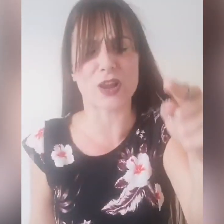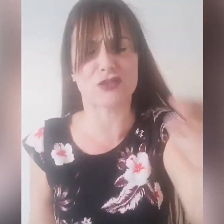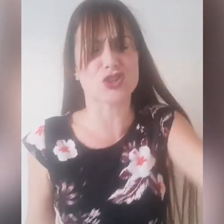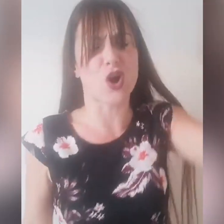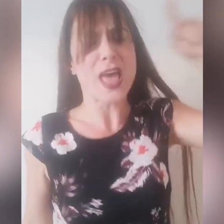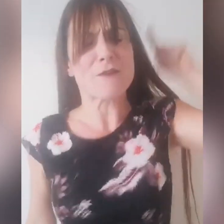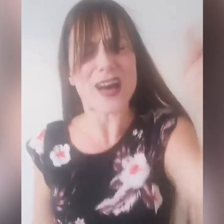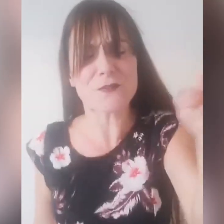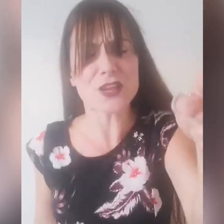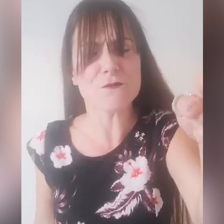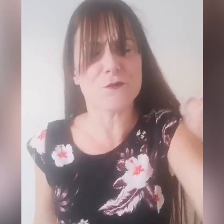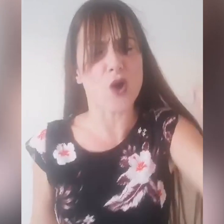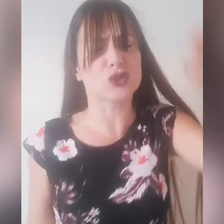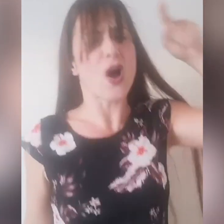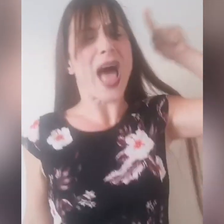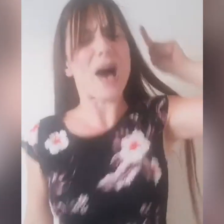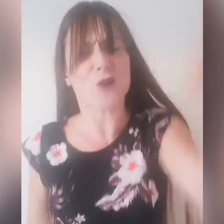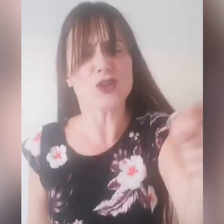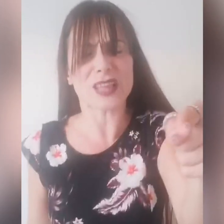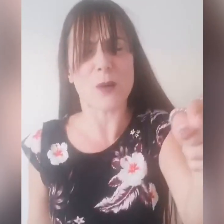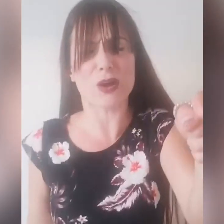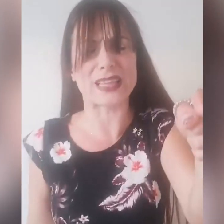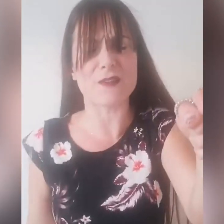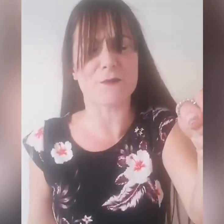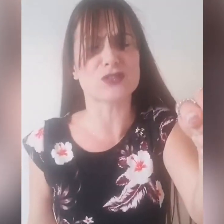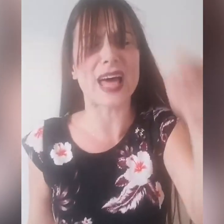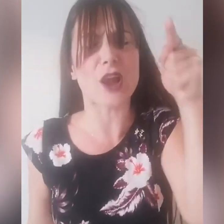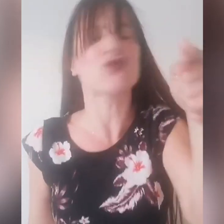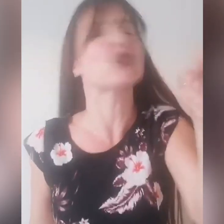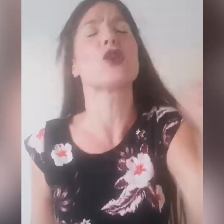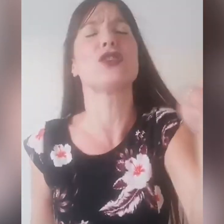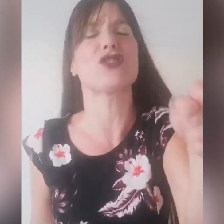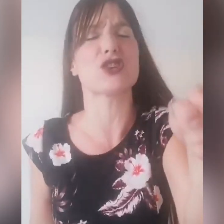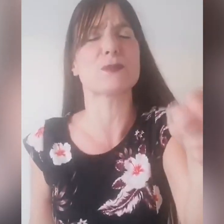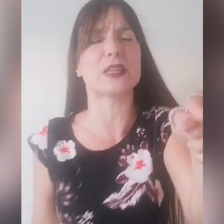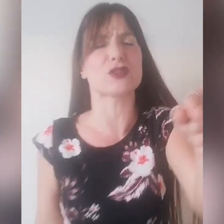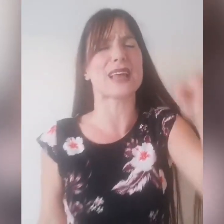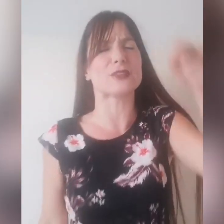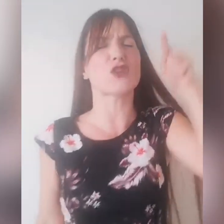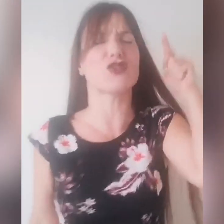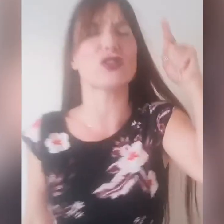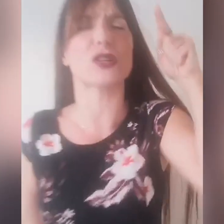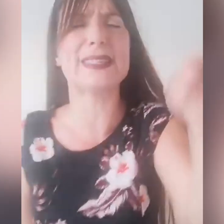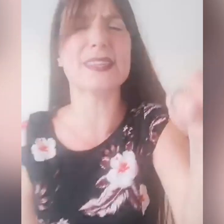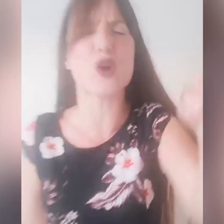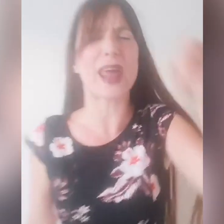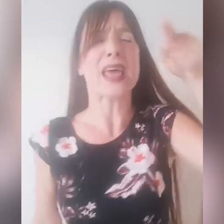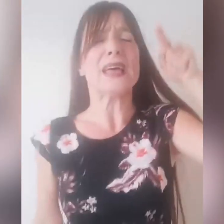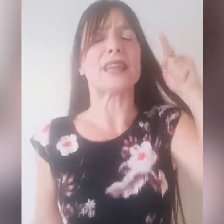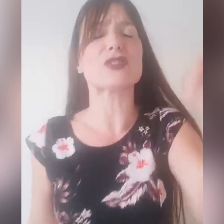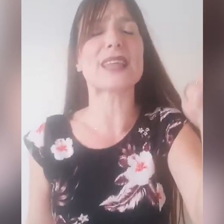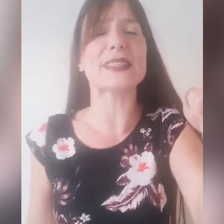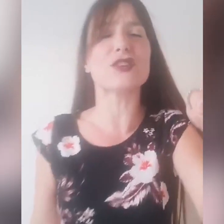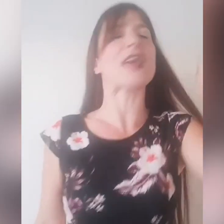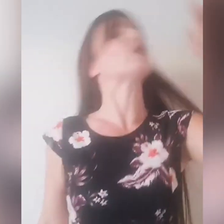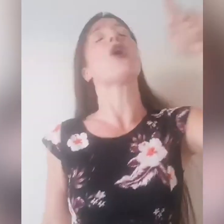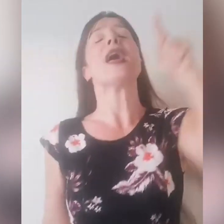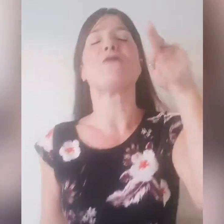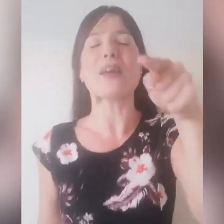coraggioso, vai fino in fondo, affronta quello che devi affrontare, oggi te lo dice lo Spirito Santo, oggi il Signore te lo sta dicendo, vai